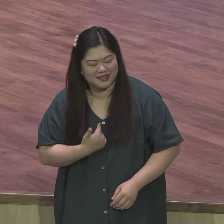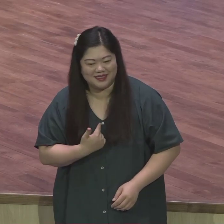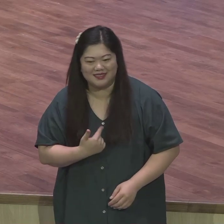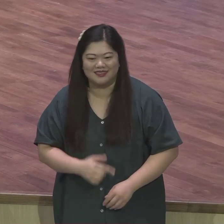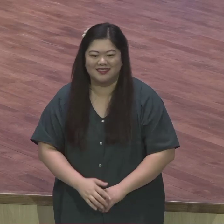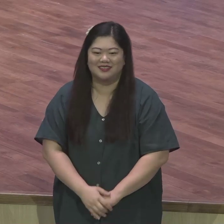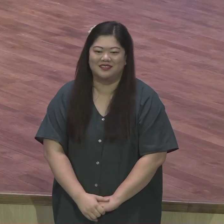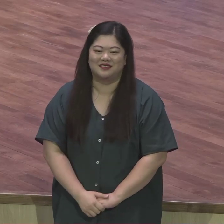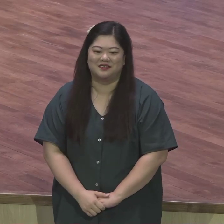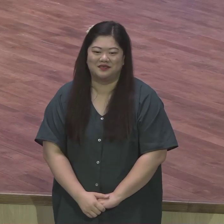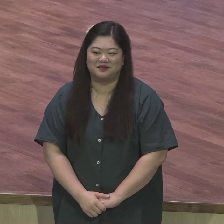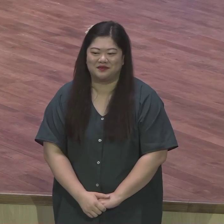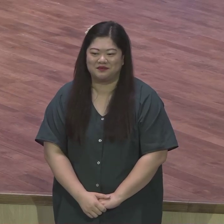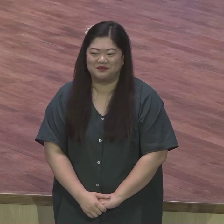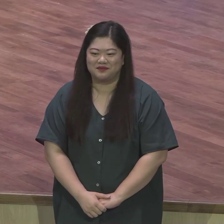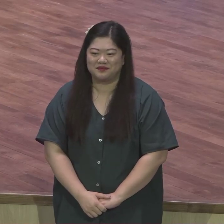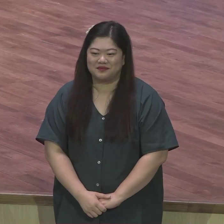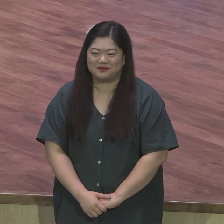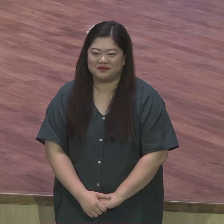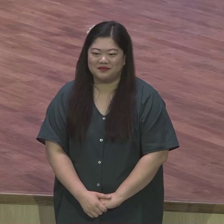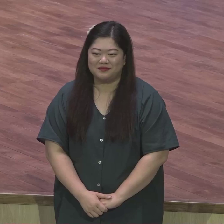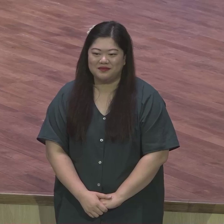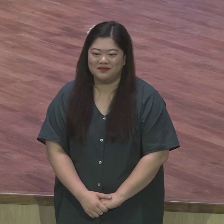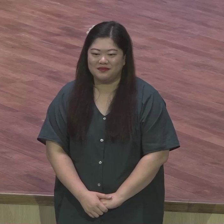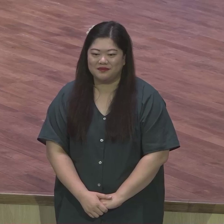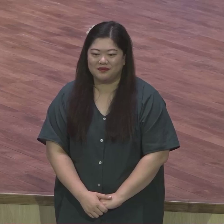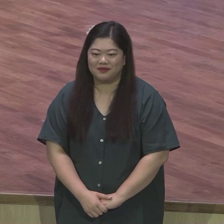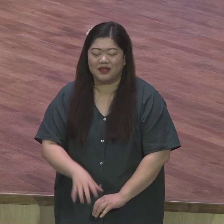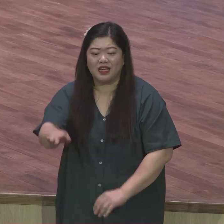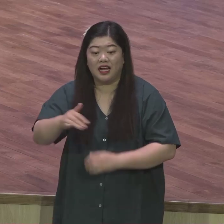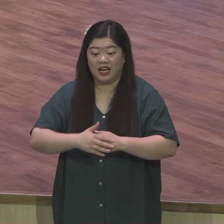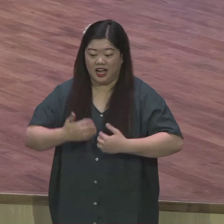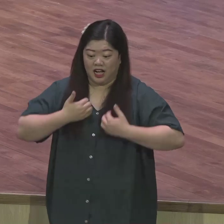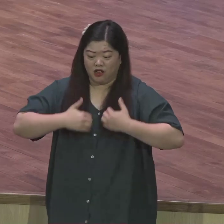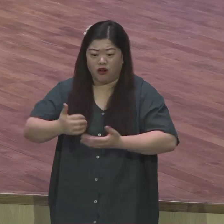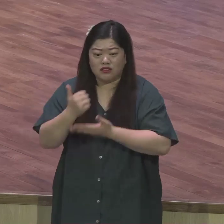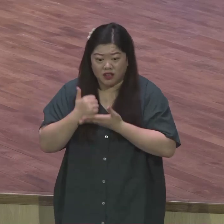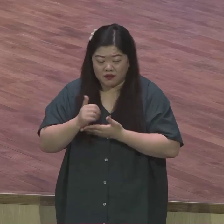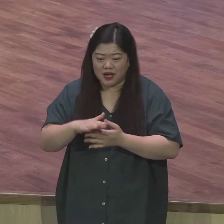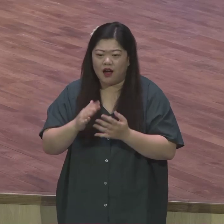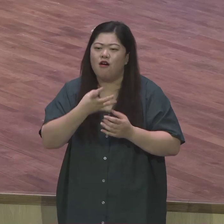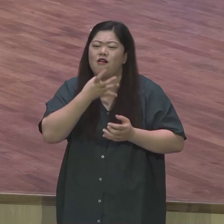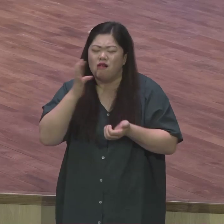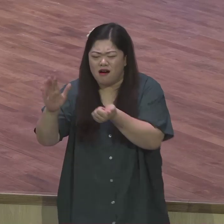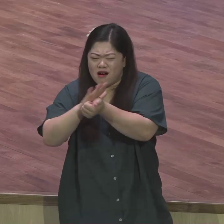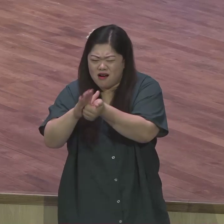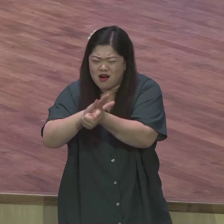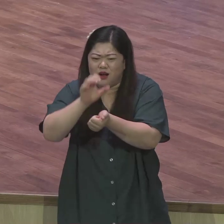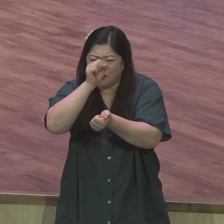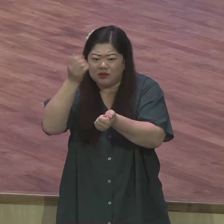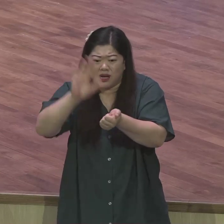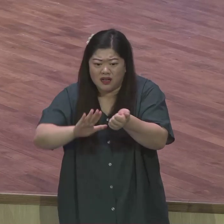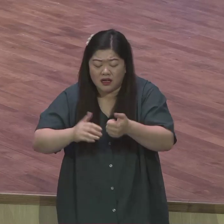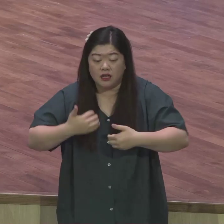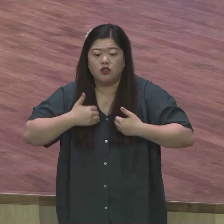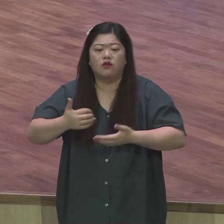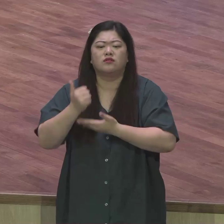아멘 그래가지고 영접시기 주위에 어르신들 갈 때 다 된 어르신들 모시라가지고